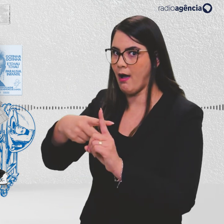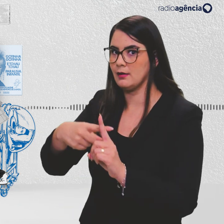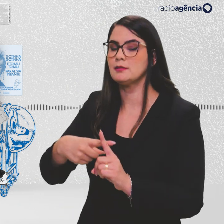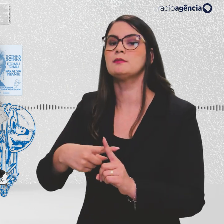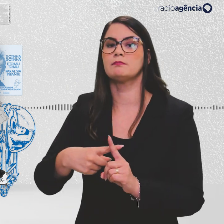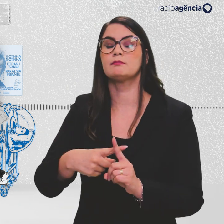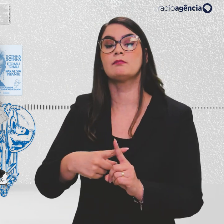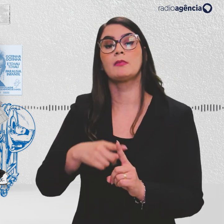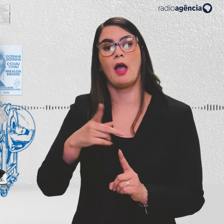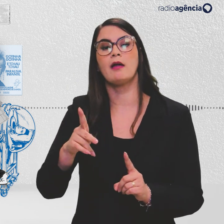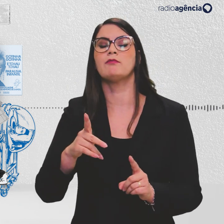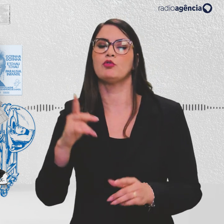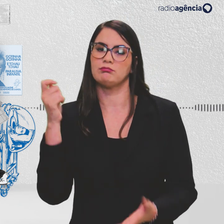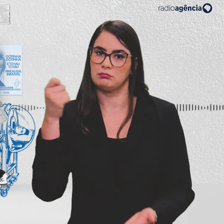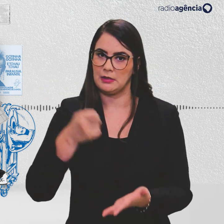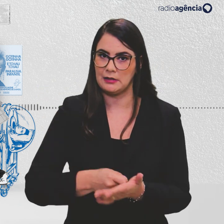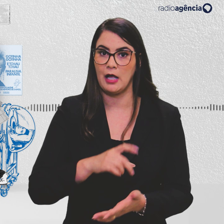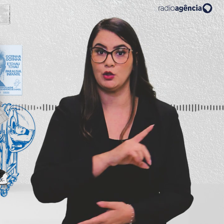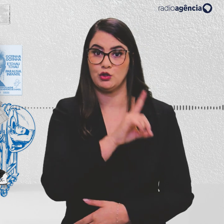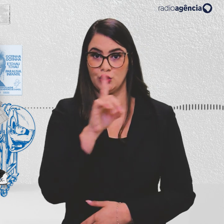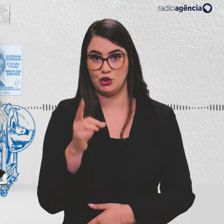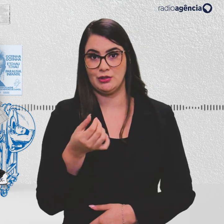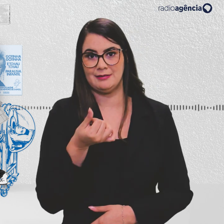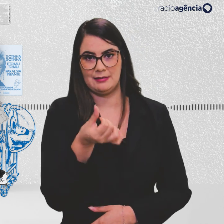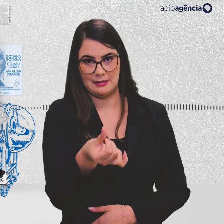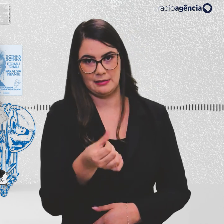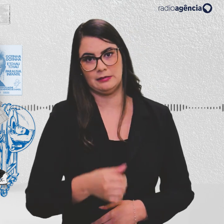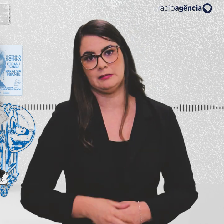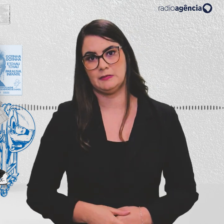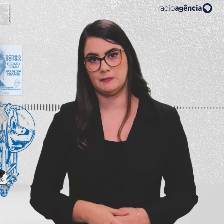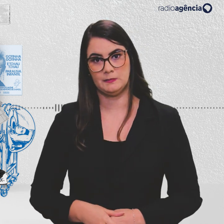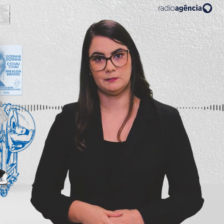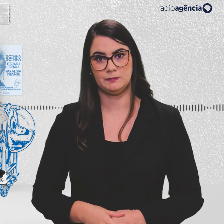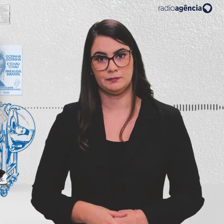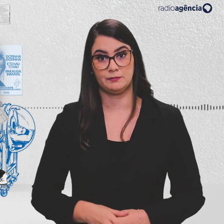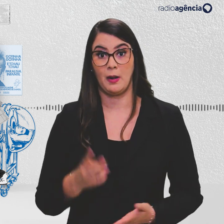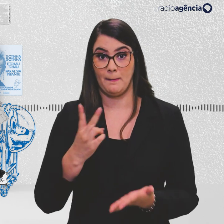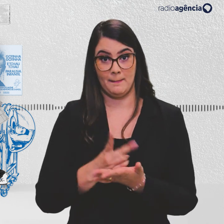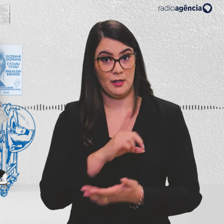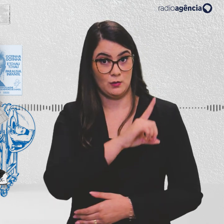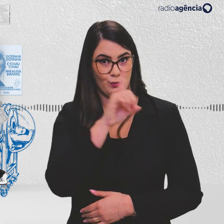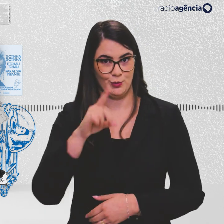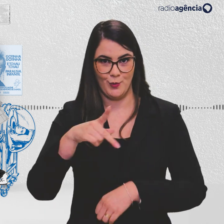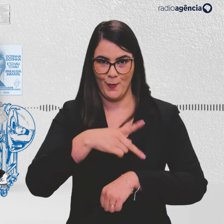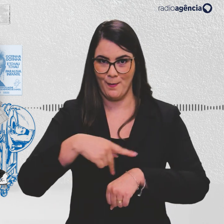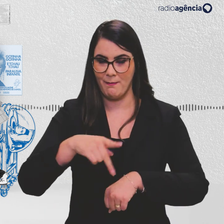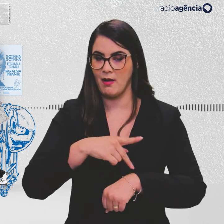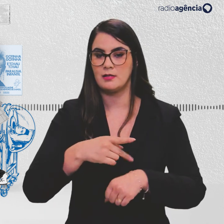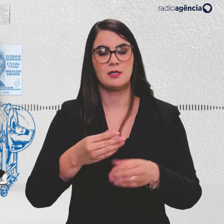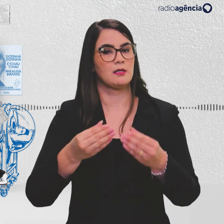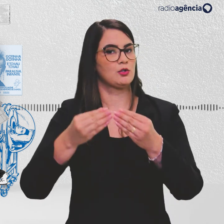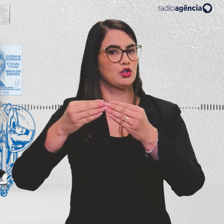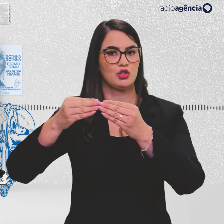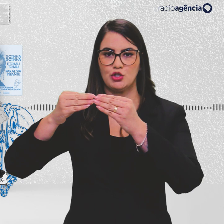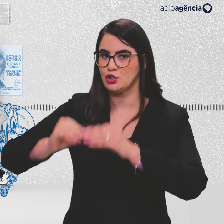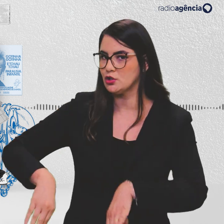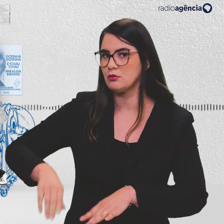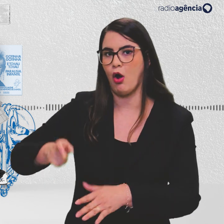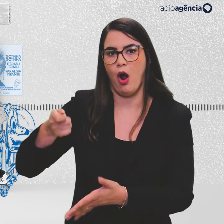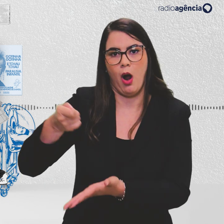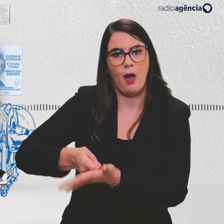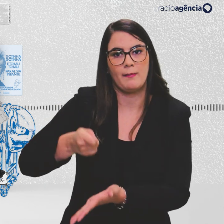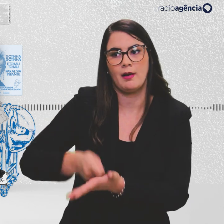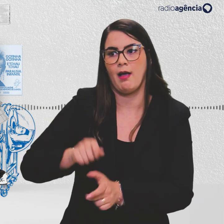estado de sítio foi decretado no dia 16. No mesmo dia, o país desistiu totalmente de